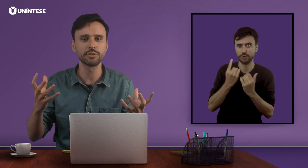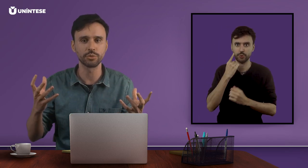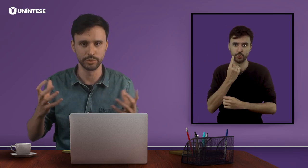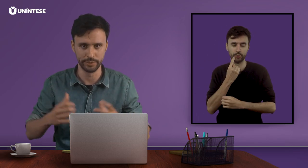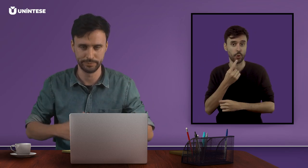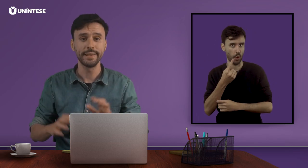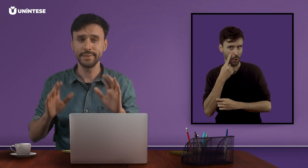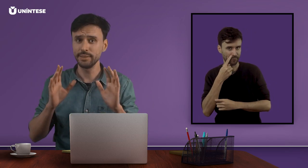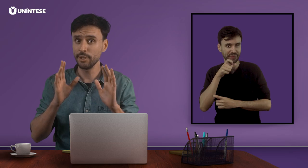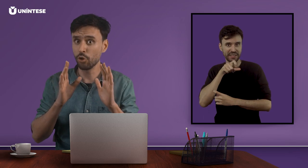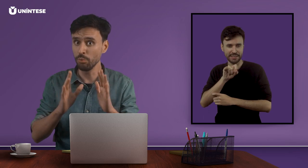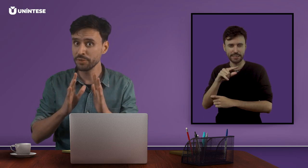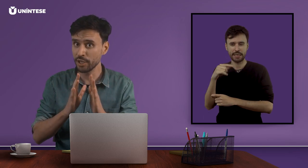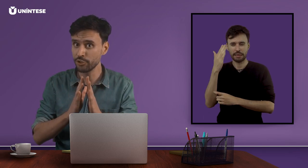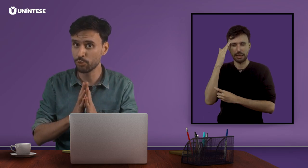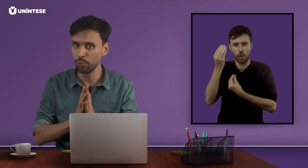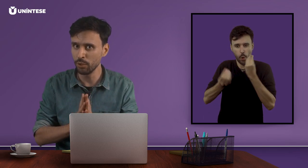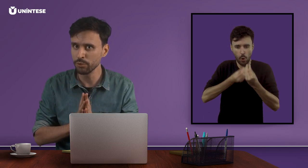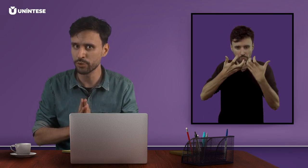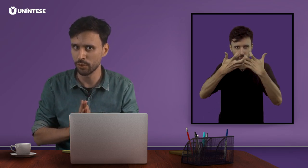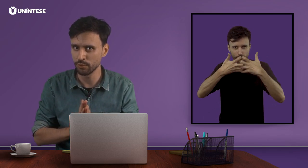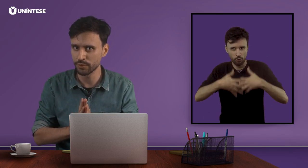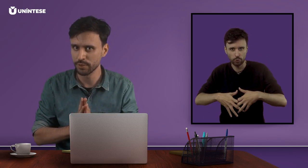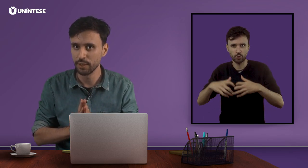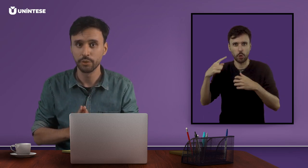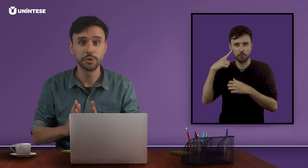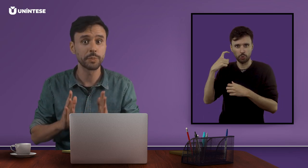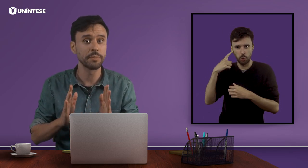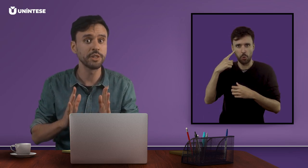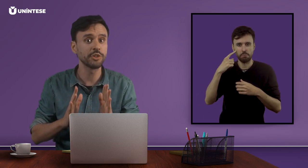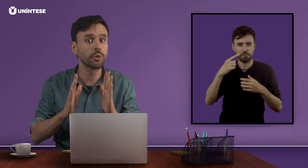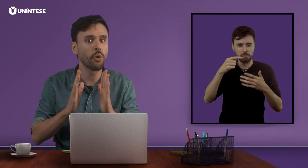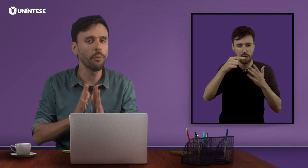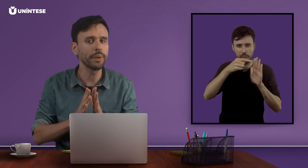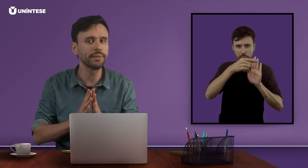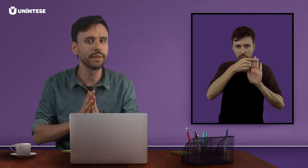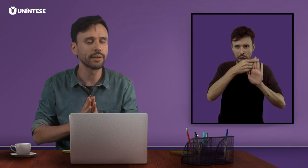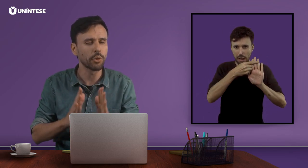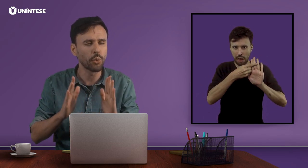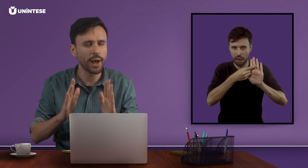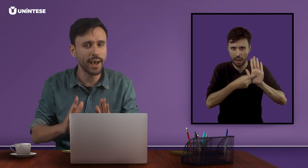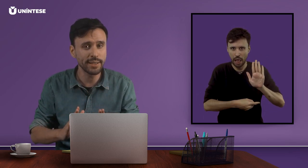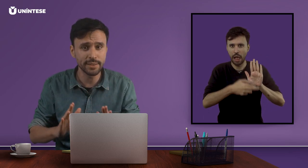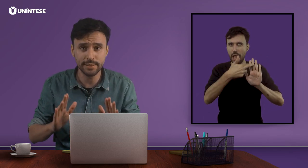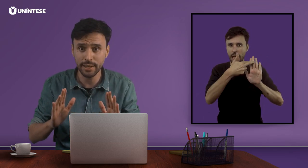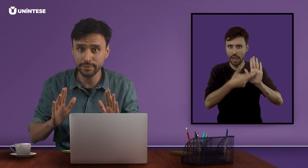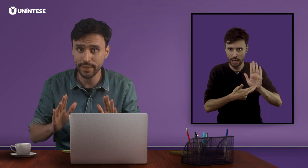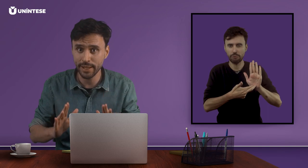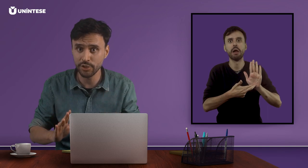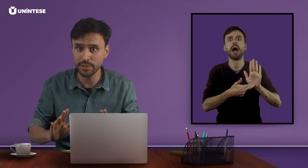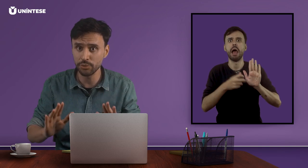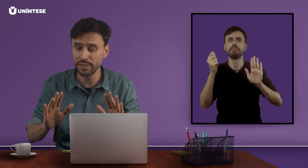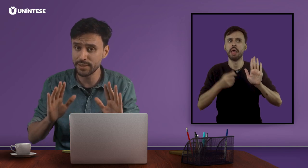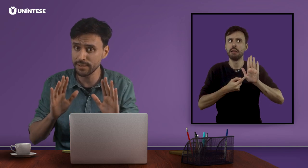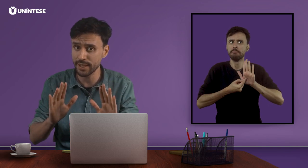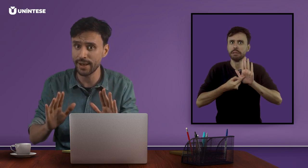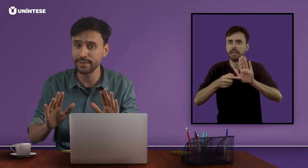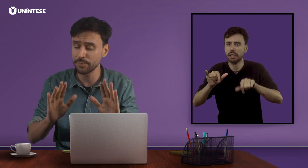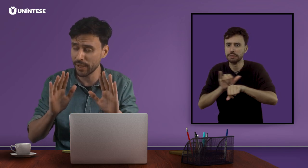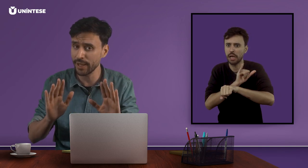surda. Entender como se articulam os sons nos permite compreender quais estratégias são necessárias para